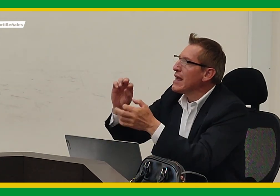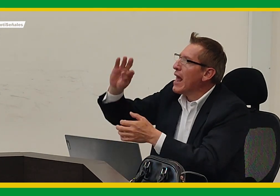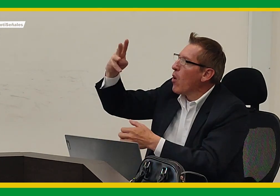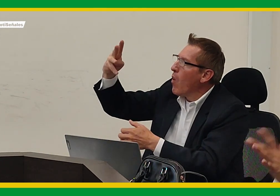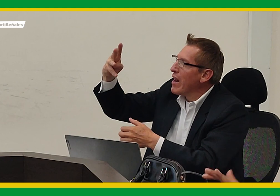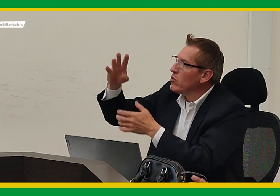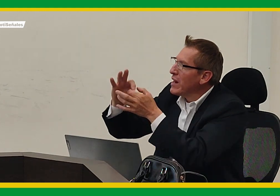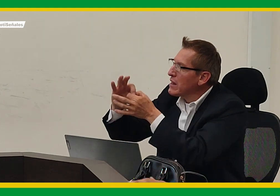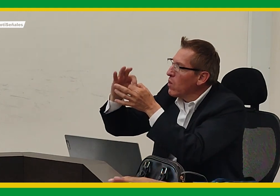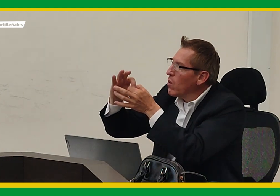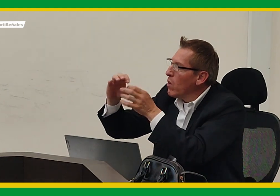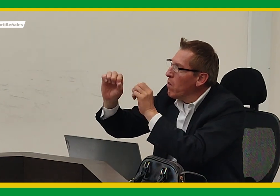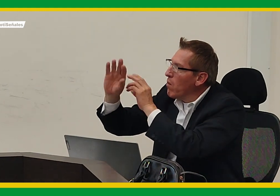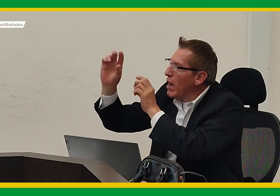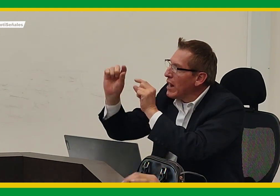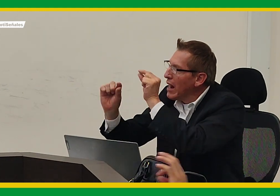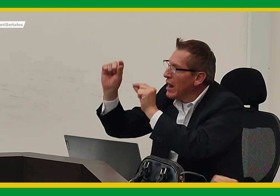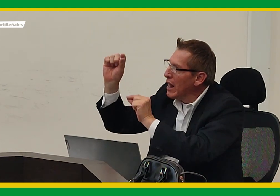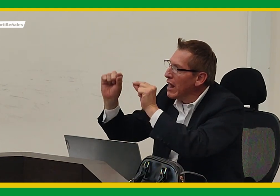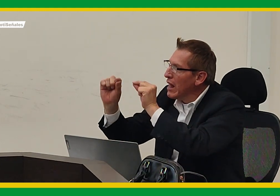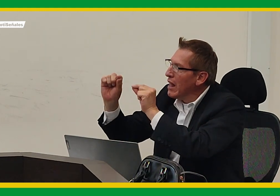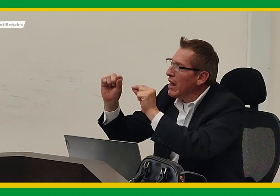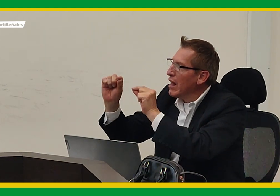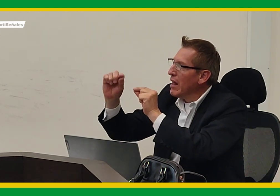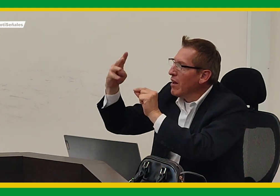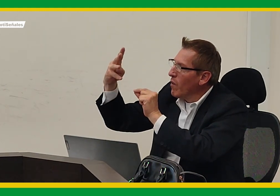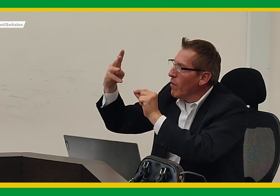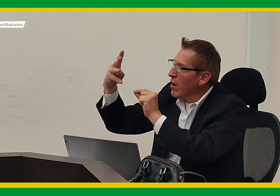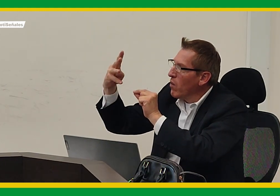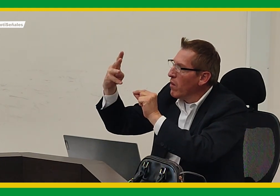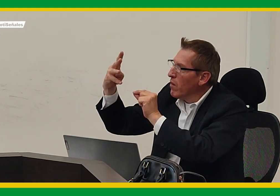quinto, que es importante precisarlo para después seguir con el proceso.